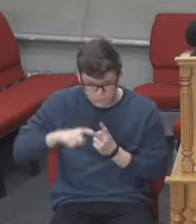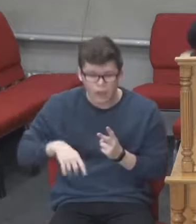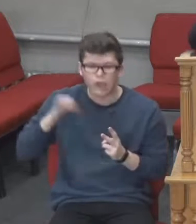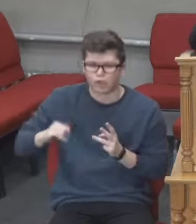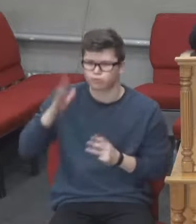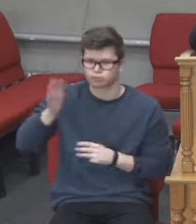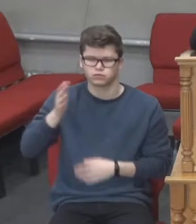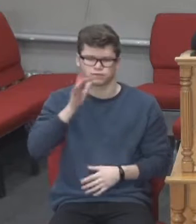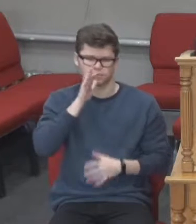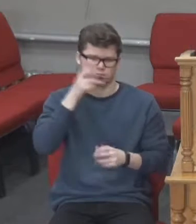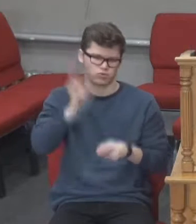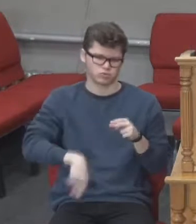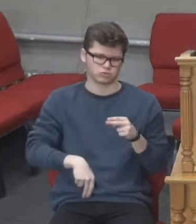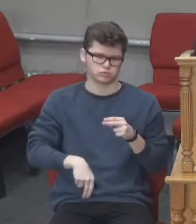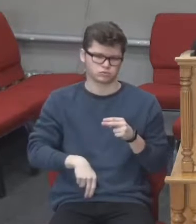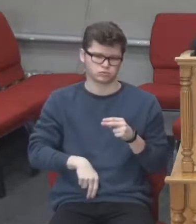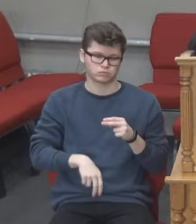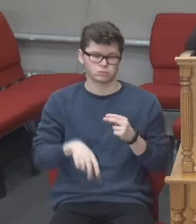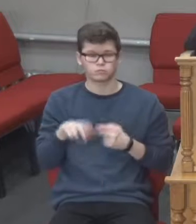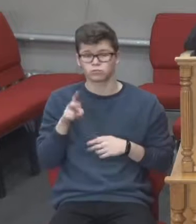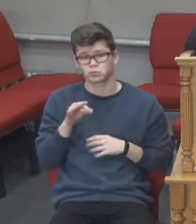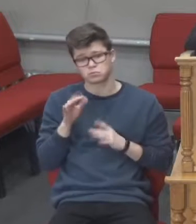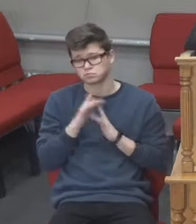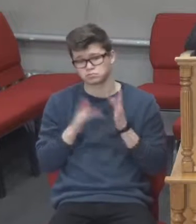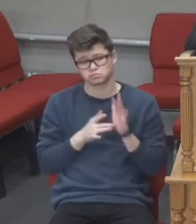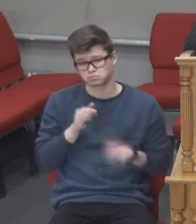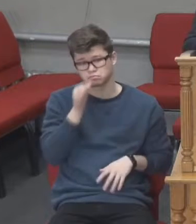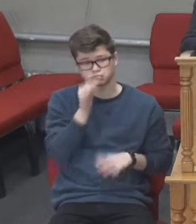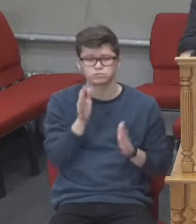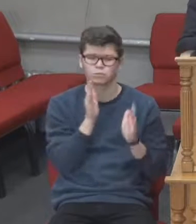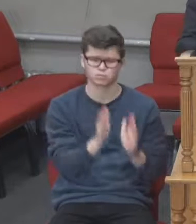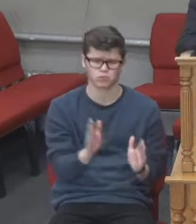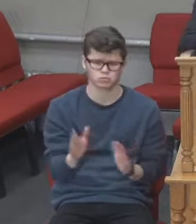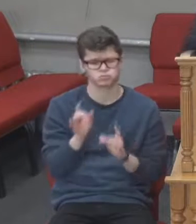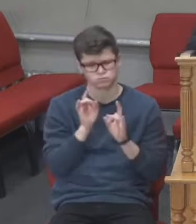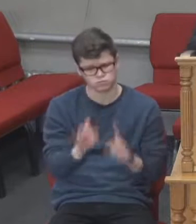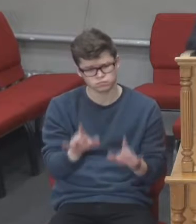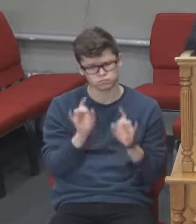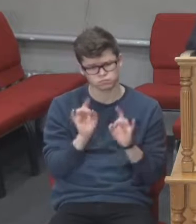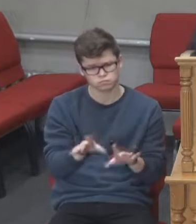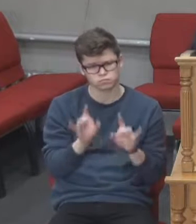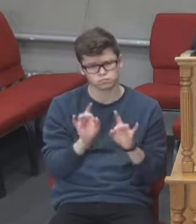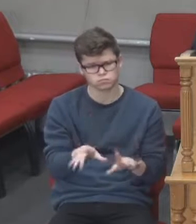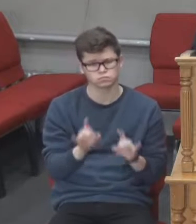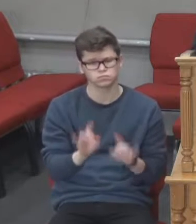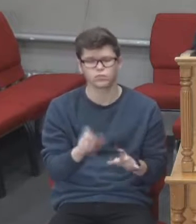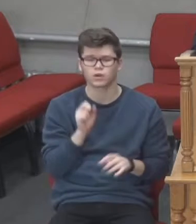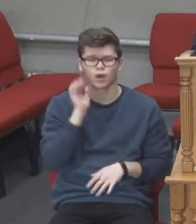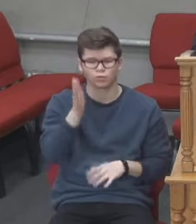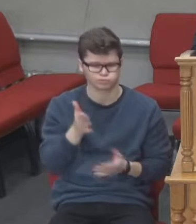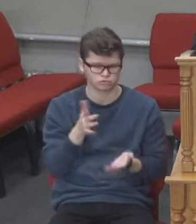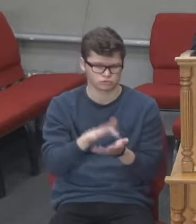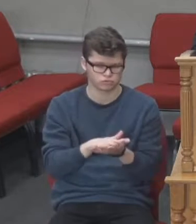Він дуже послідовно починає їм розказувати події, які мають